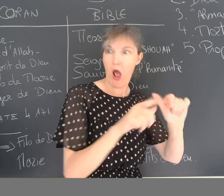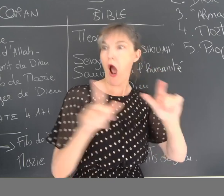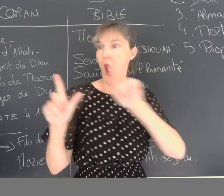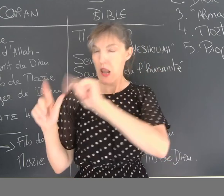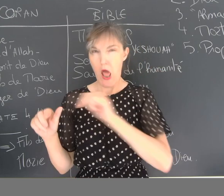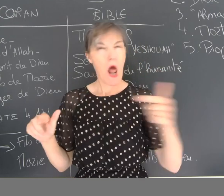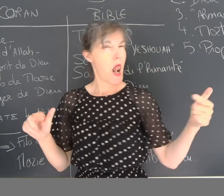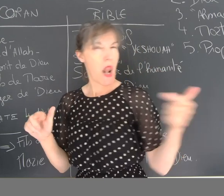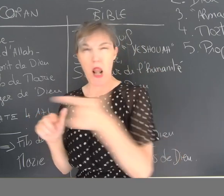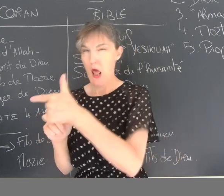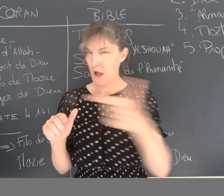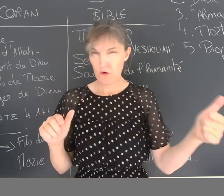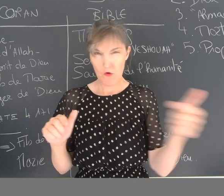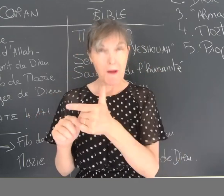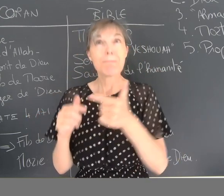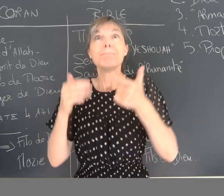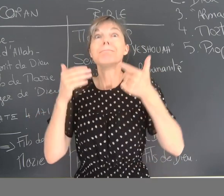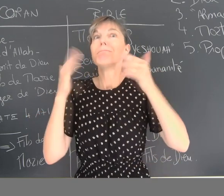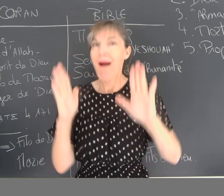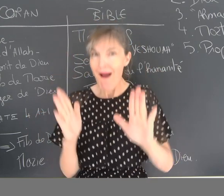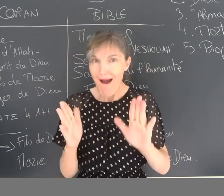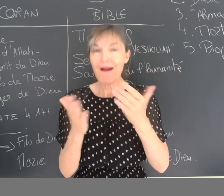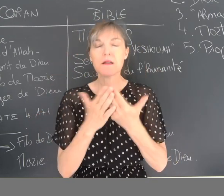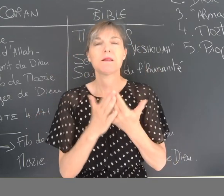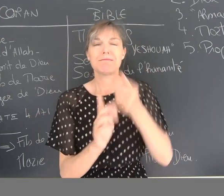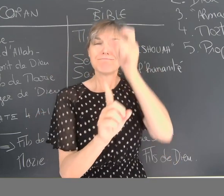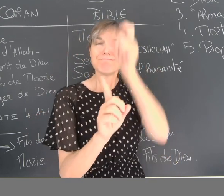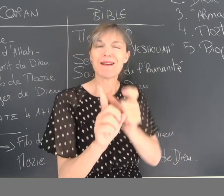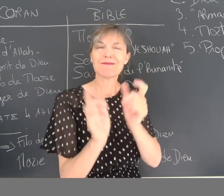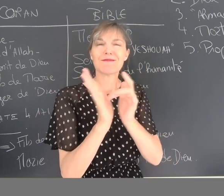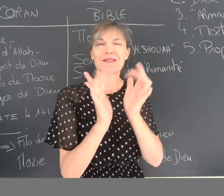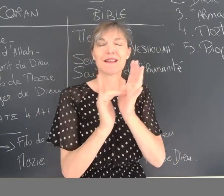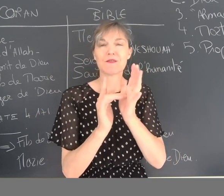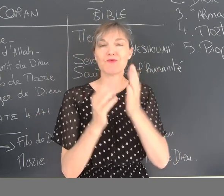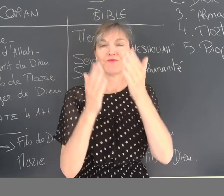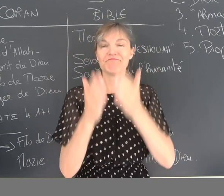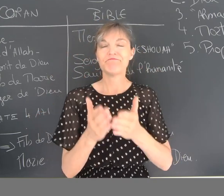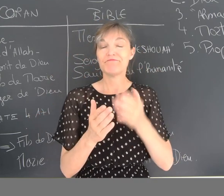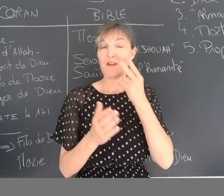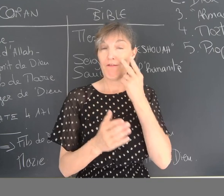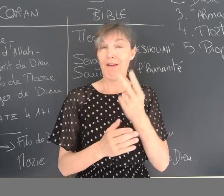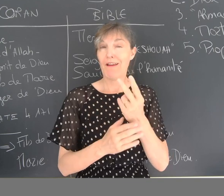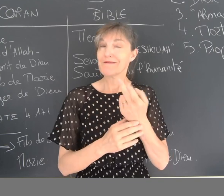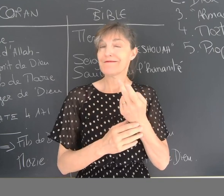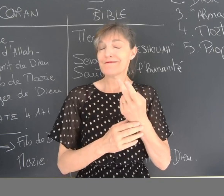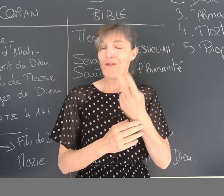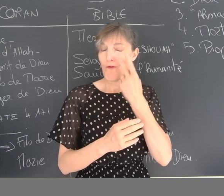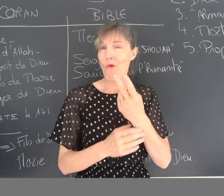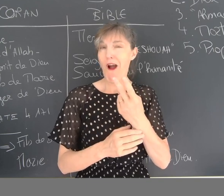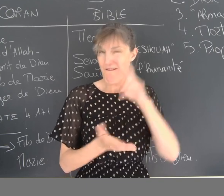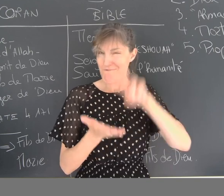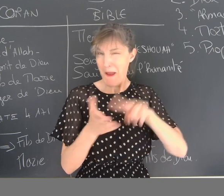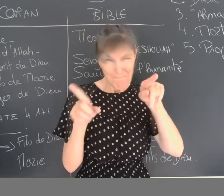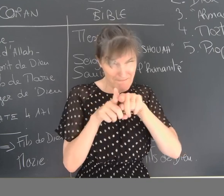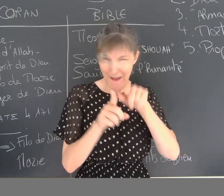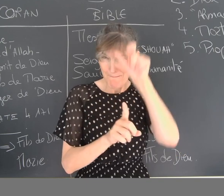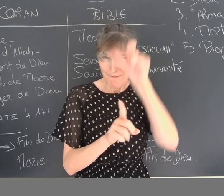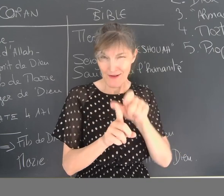Le Coran, comme la Bible, tous les deux parlent de Jésus-Christ. Mais le Jésus dont il est parlé, en réalité,